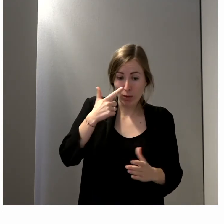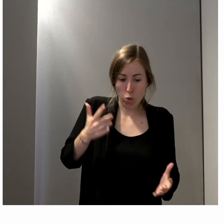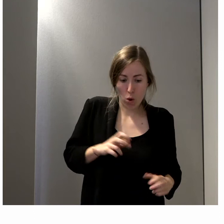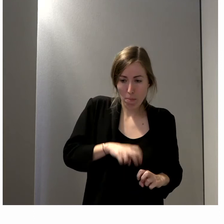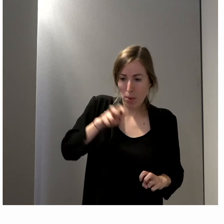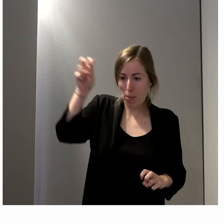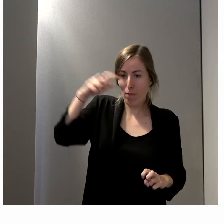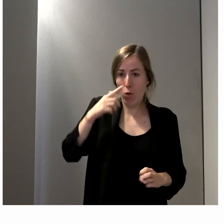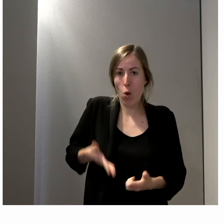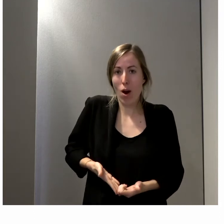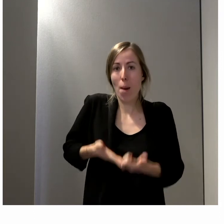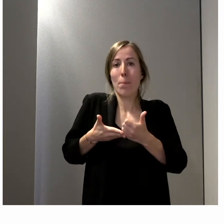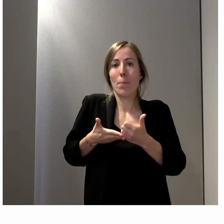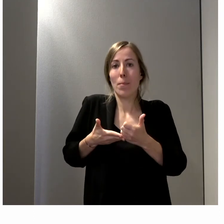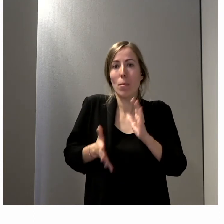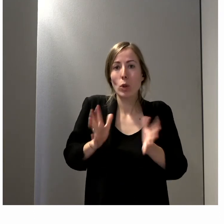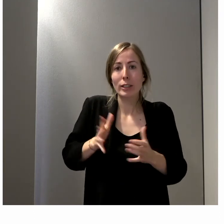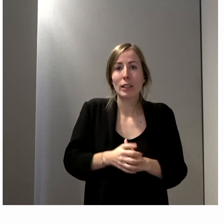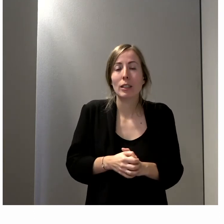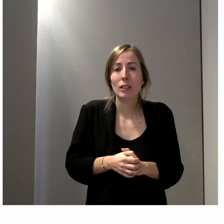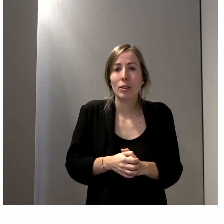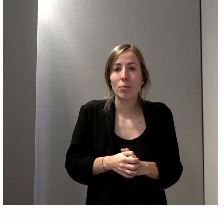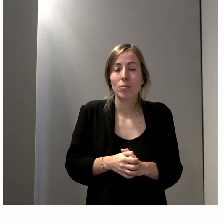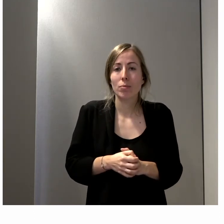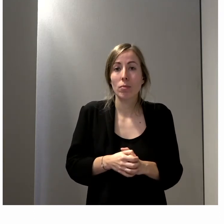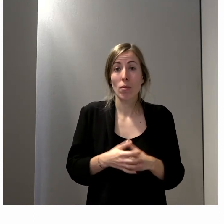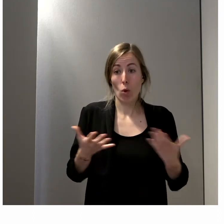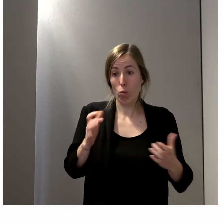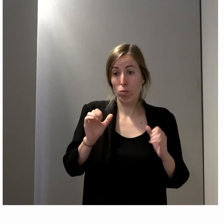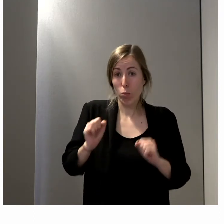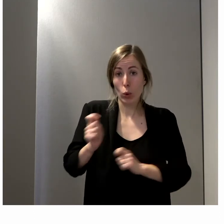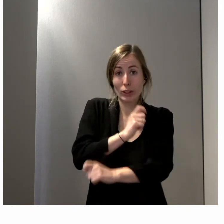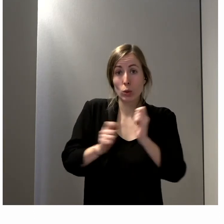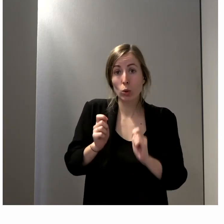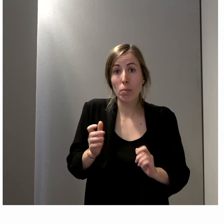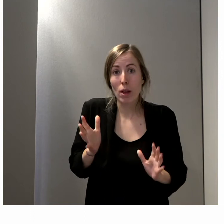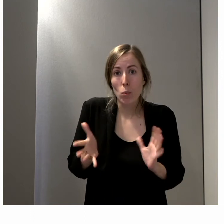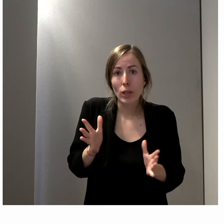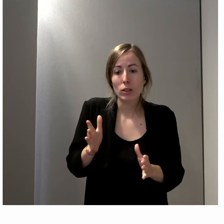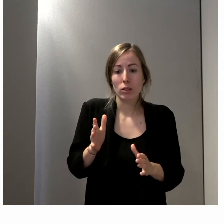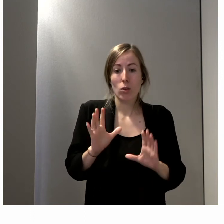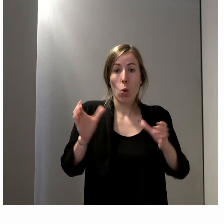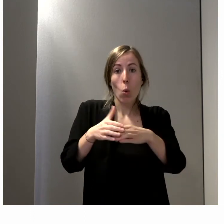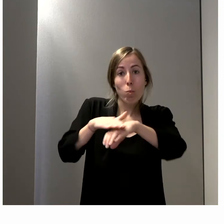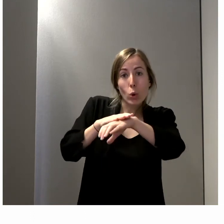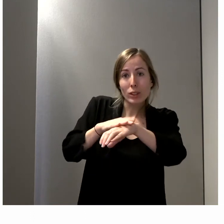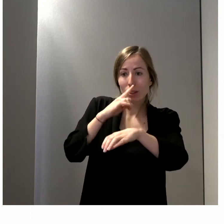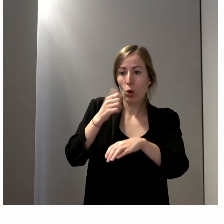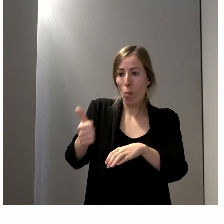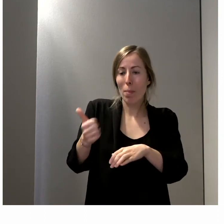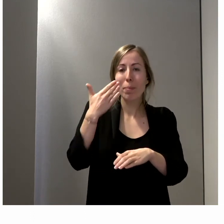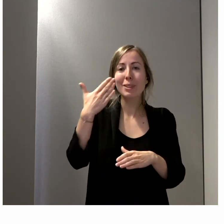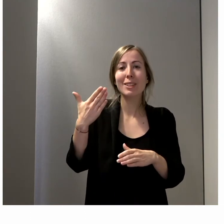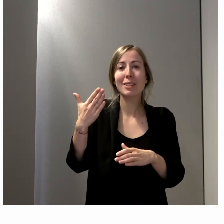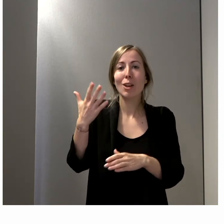ça,'est à discuter, c'est à discuter, mais peut-être que les partis qui sont pénalisés financièrement par leur non